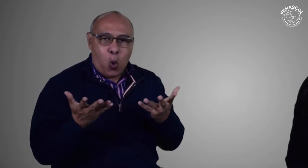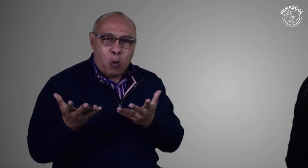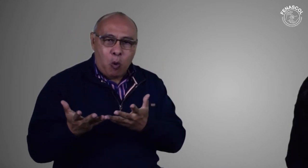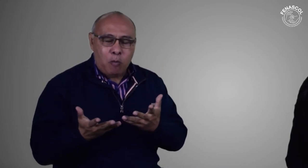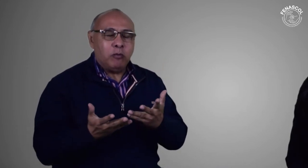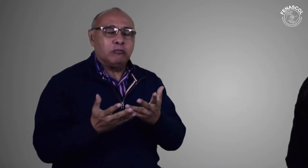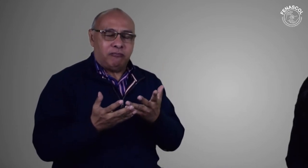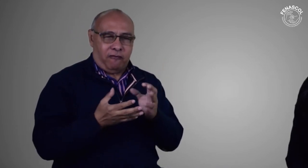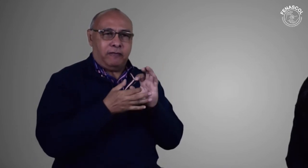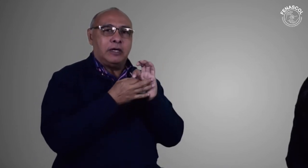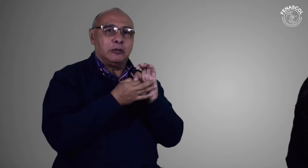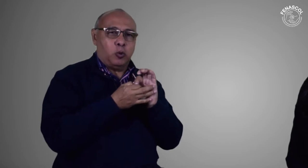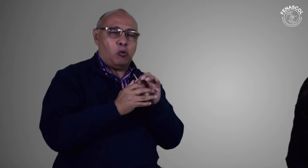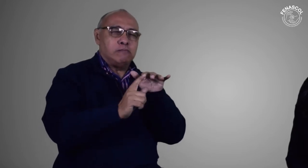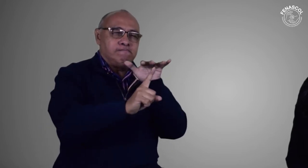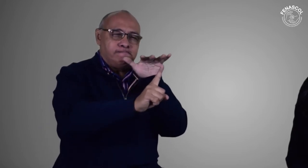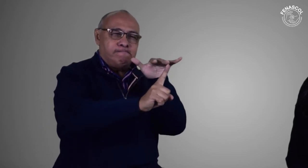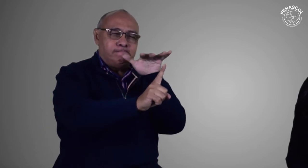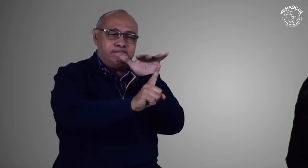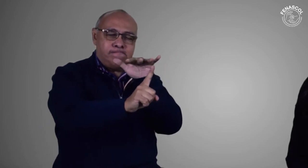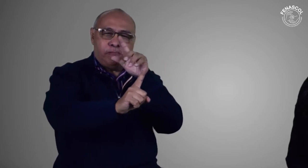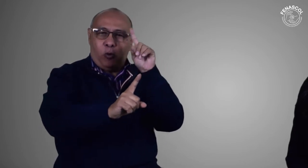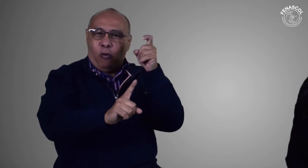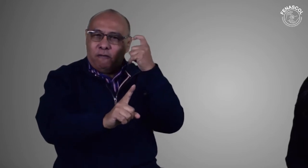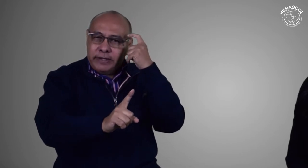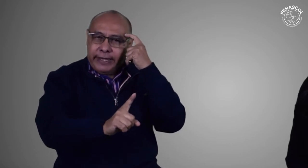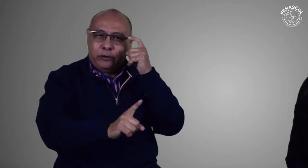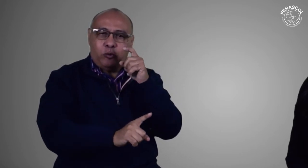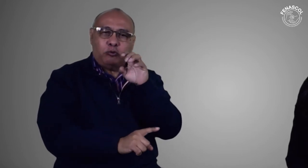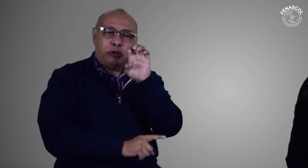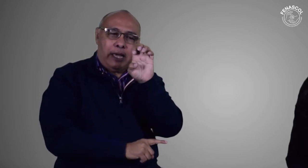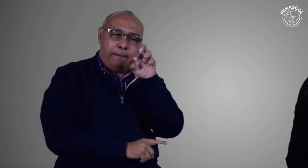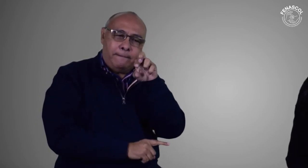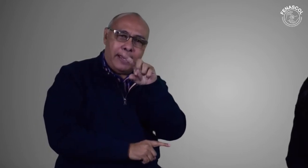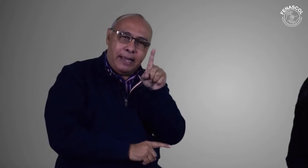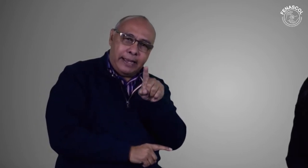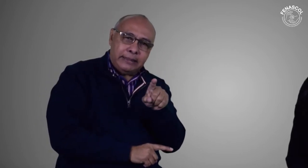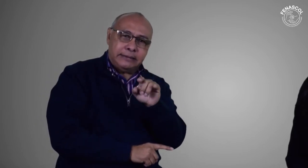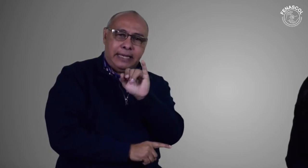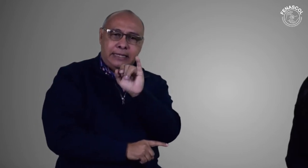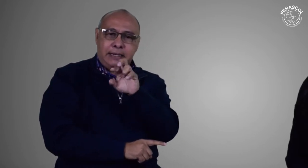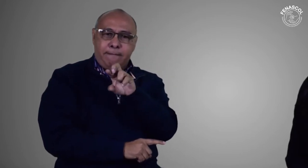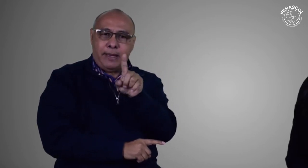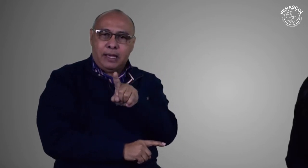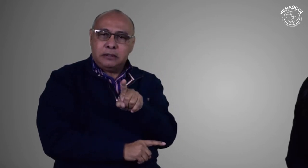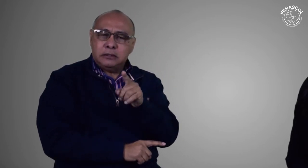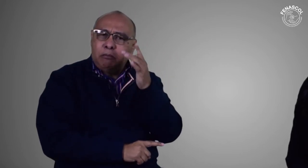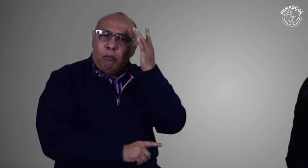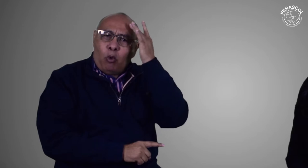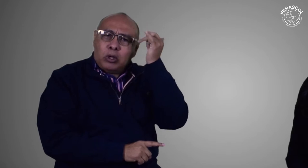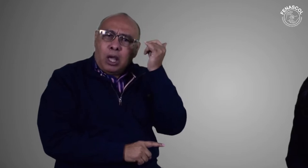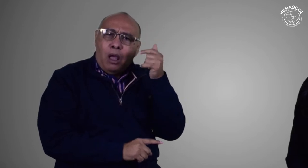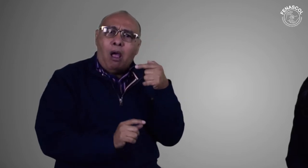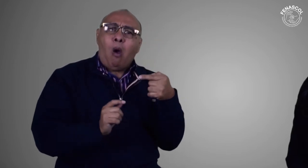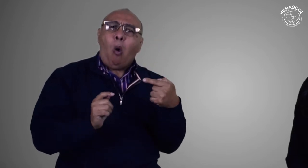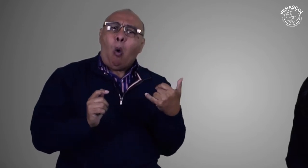esta problemática, FENASCOL ha realizado acciones de incidencia ante el gobierno, EPS e IPS porque